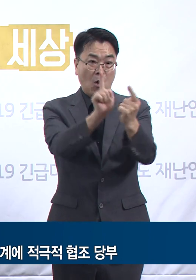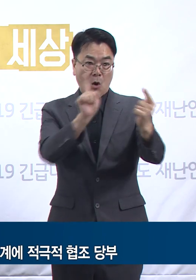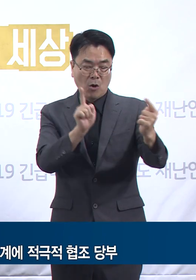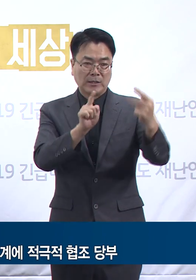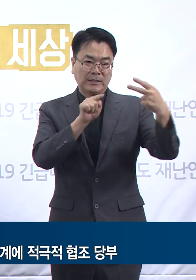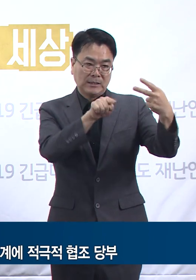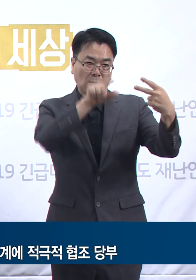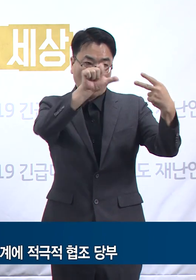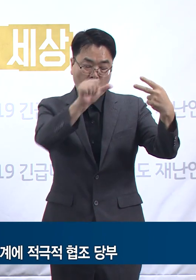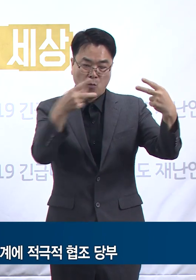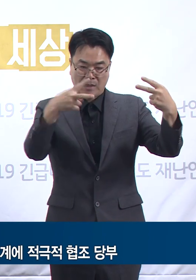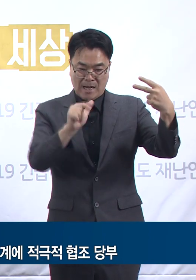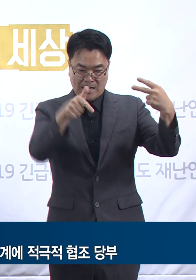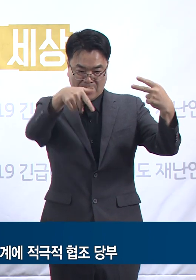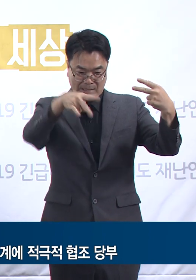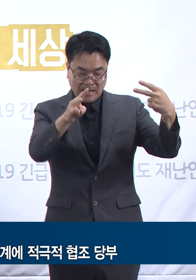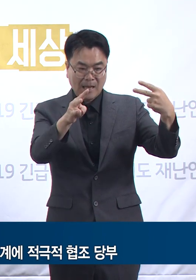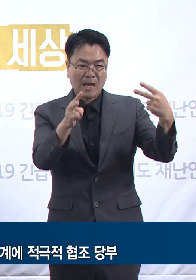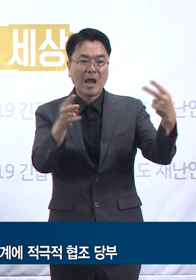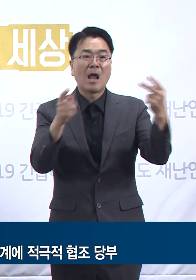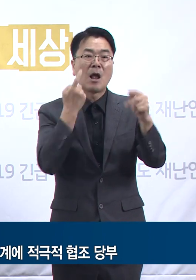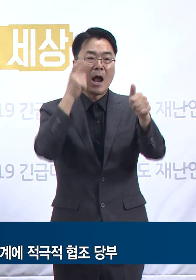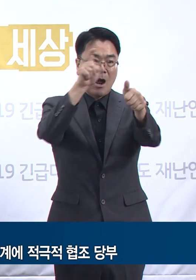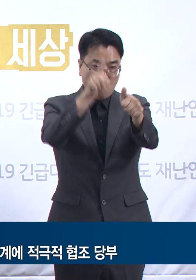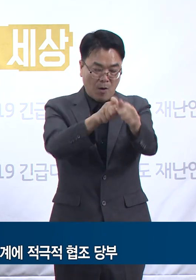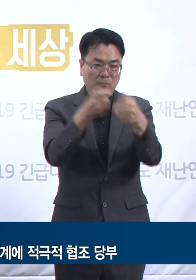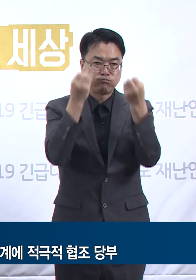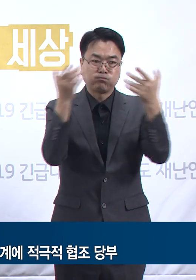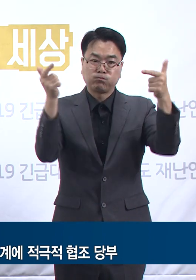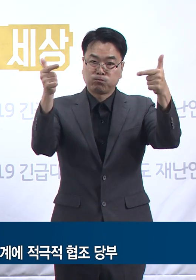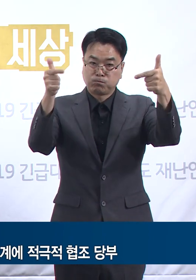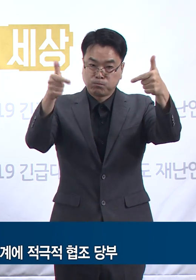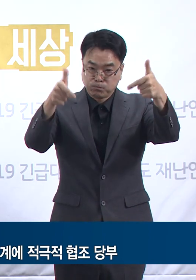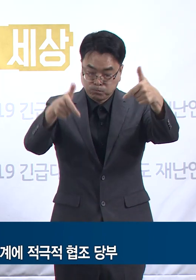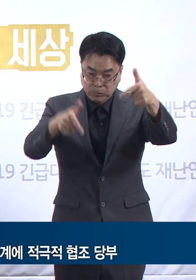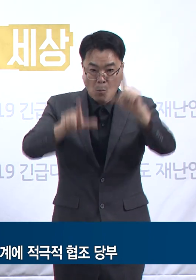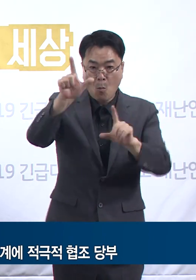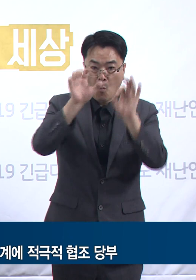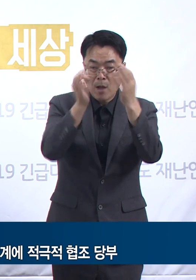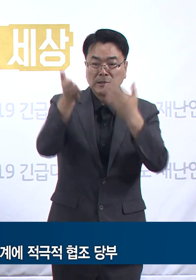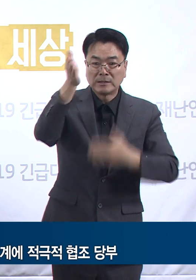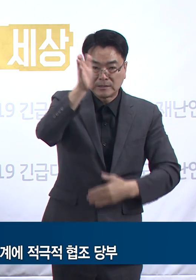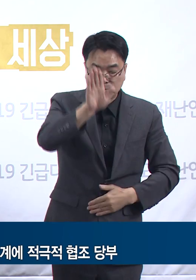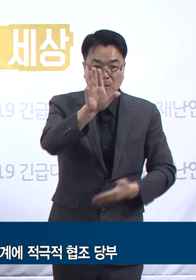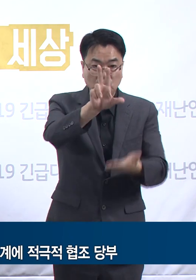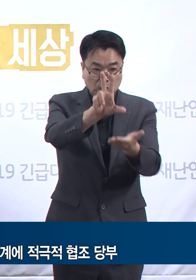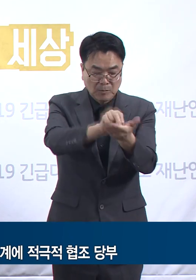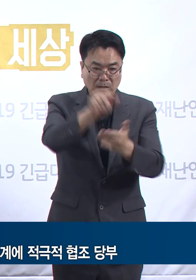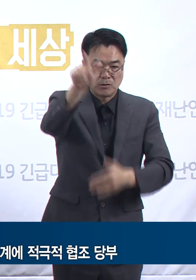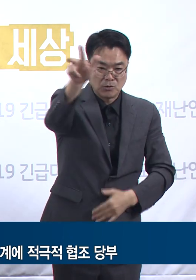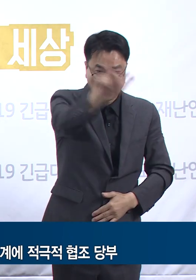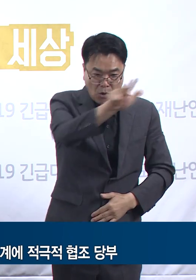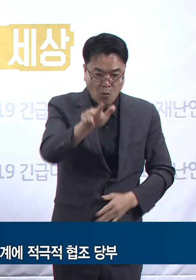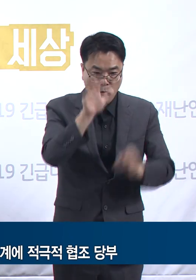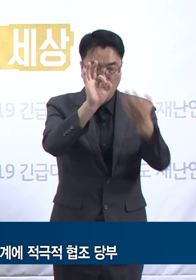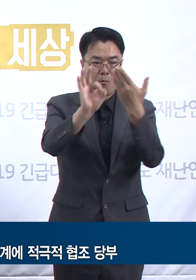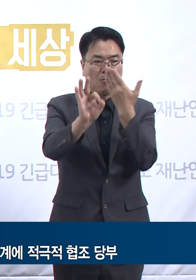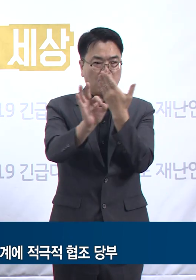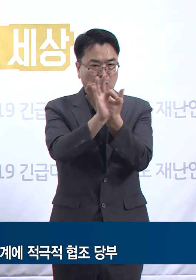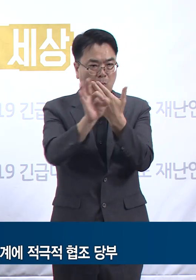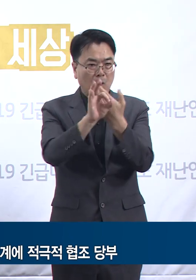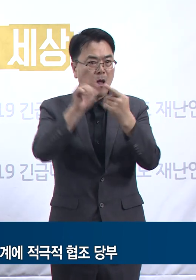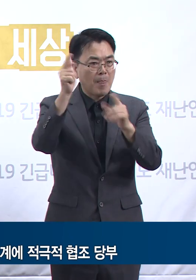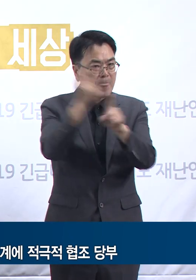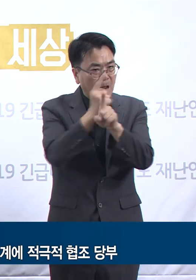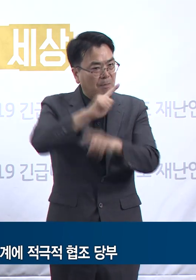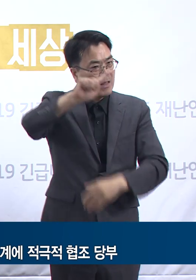시행된 사이 신규 확진자는 다소 감소하는 추세였지만 전국의 확진자는 여전히 100명 미만으로 내려오지